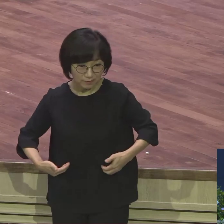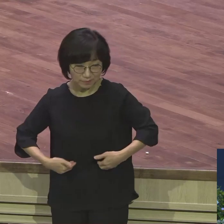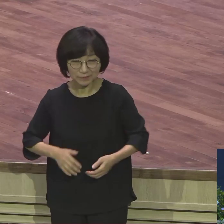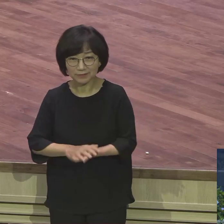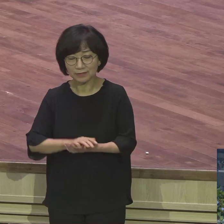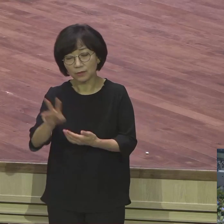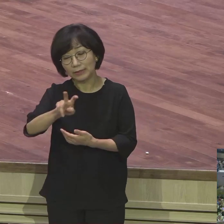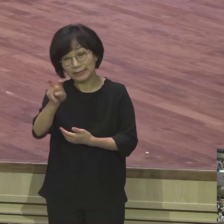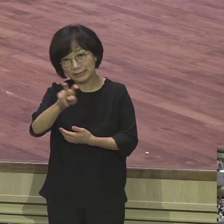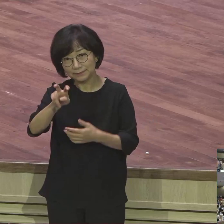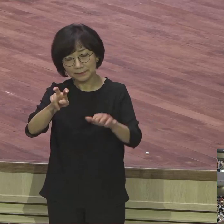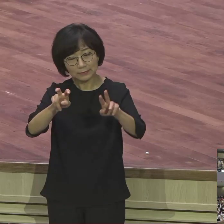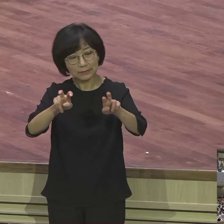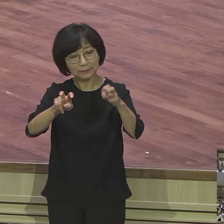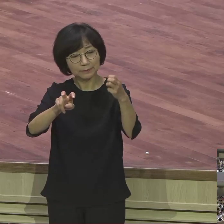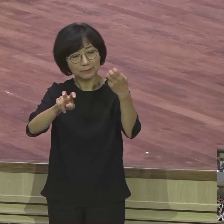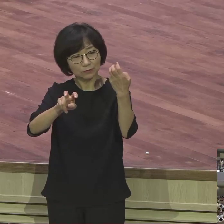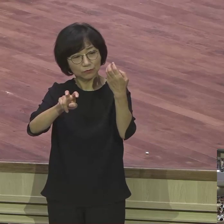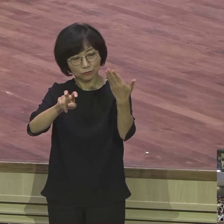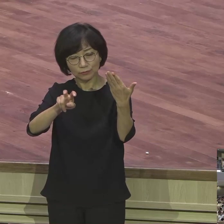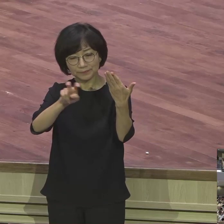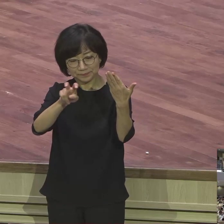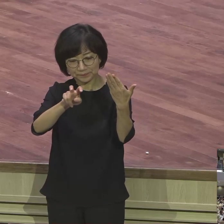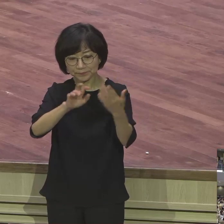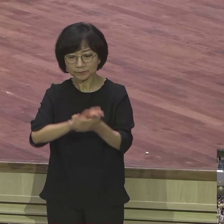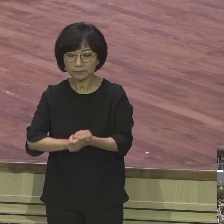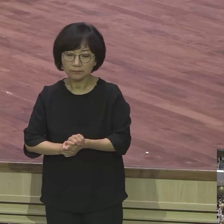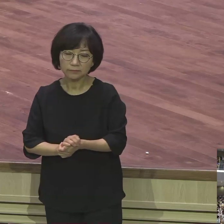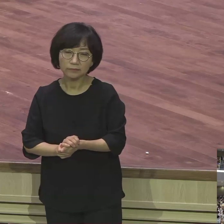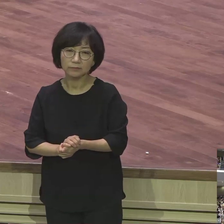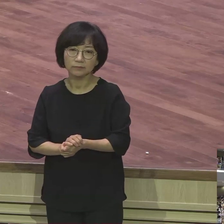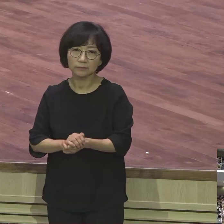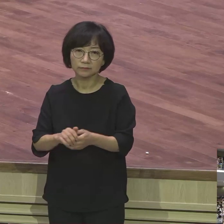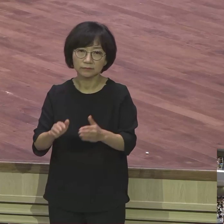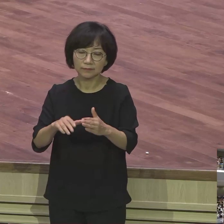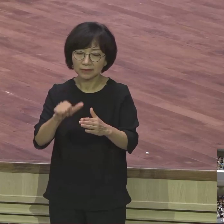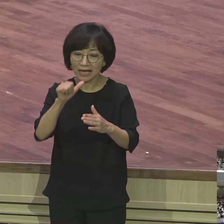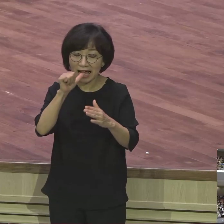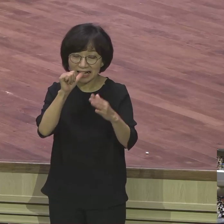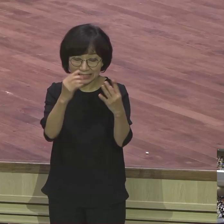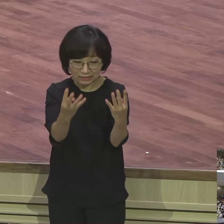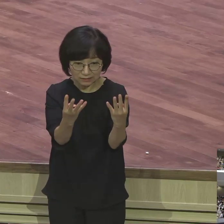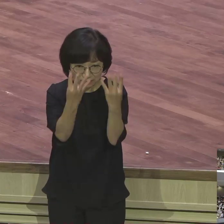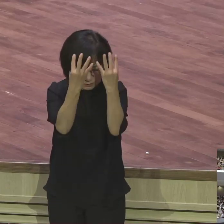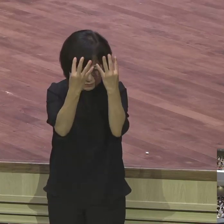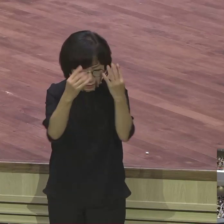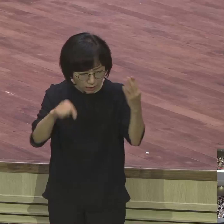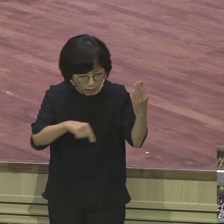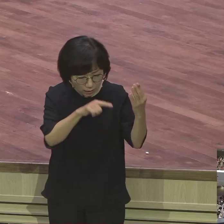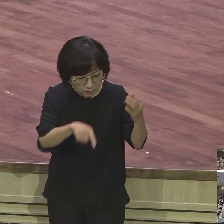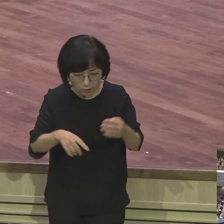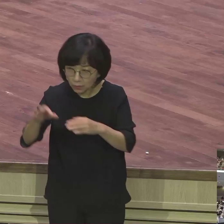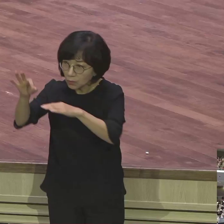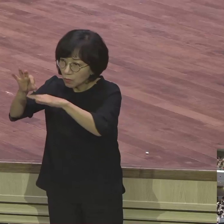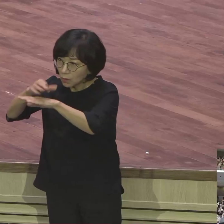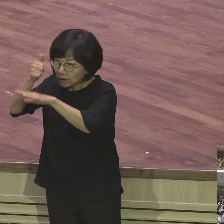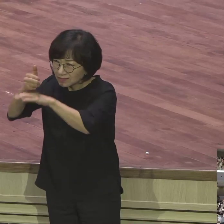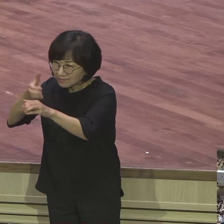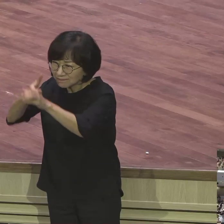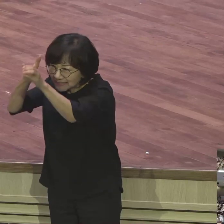요셉의 주인이 그를 잡아 가두고 그의 옥은 왕의 제수를 가두는 곳이었더라 요셉이 옥에